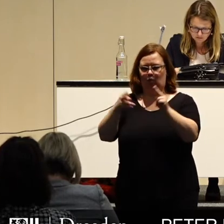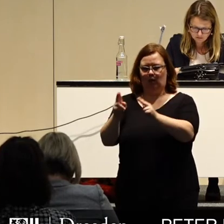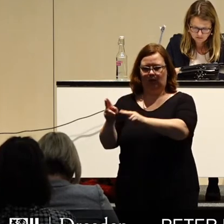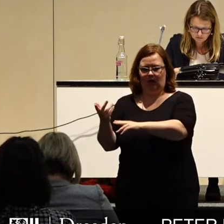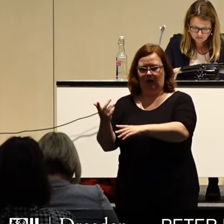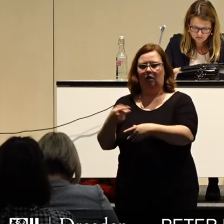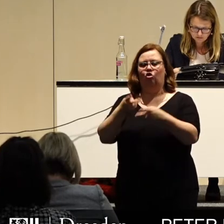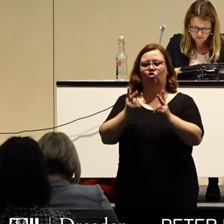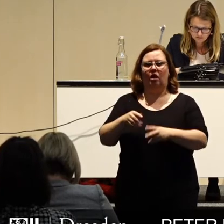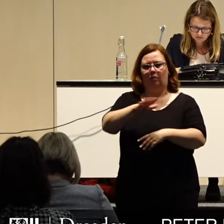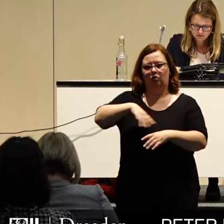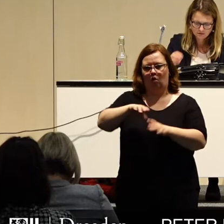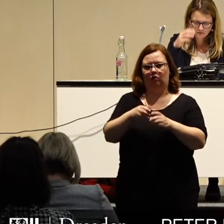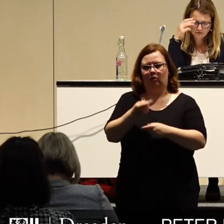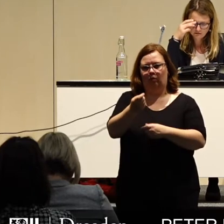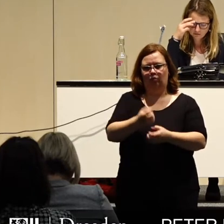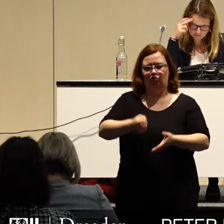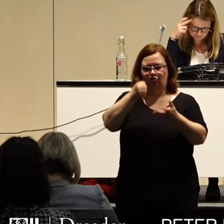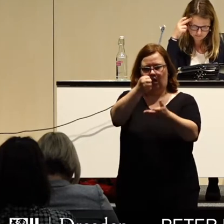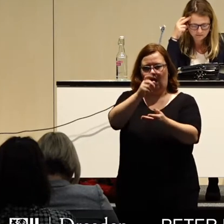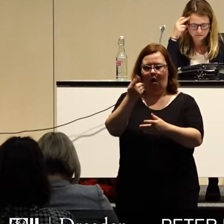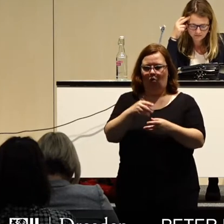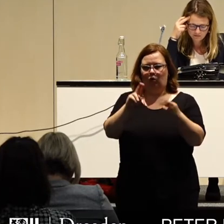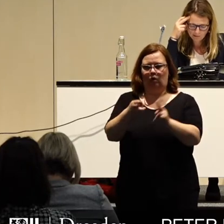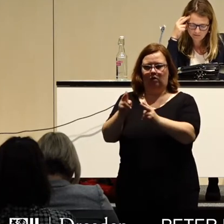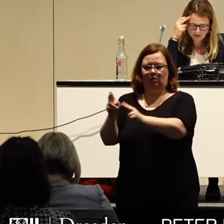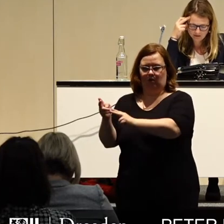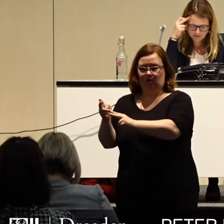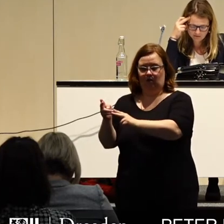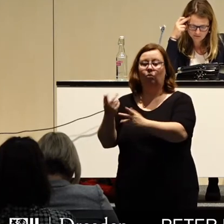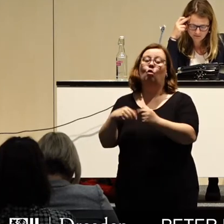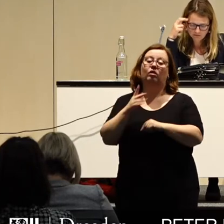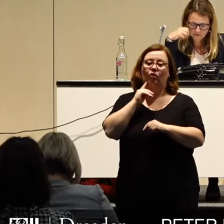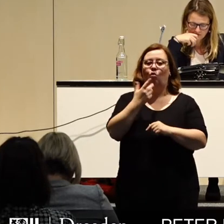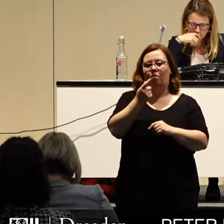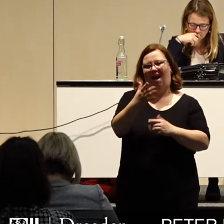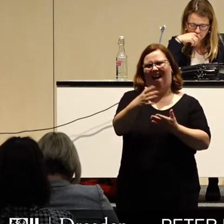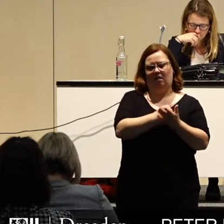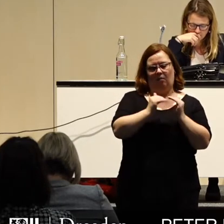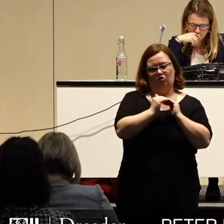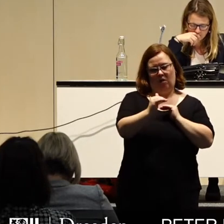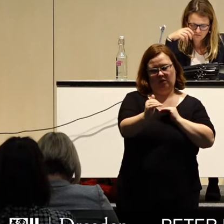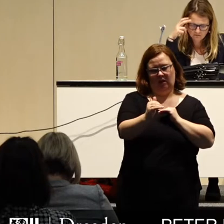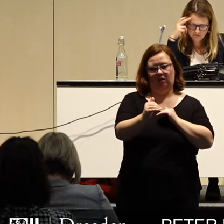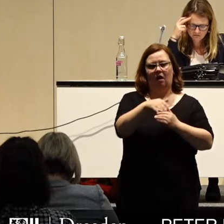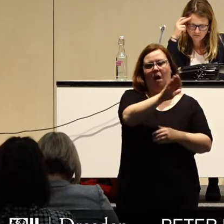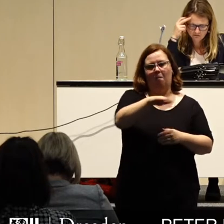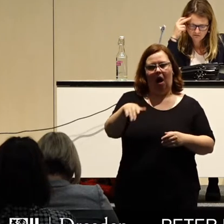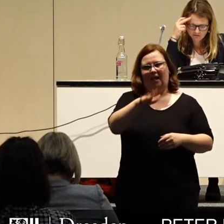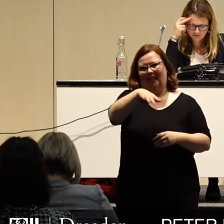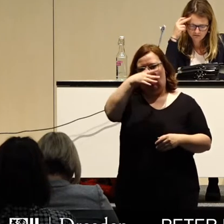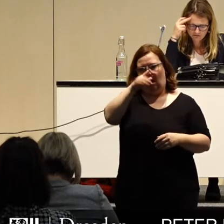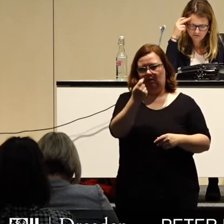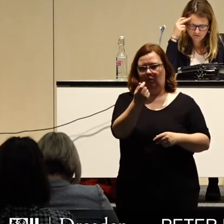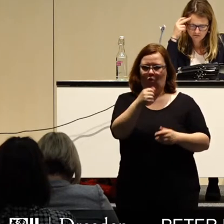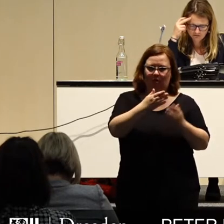Stadtbezirksbudgets und noch einige weitere. Zur Stabilisierung der Einnahmen wurde vorgeschlagen, die Park- und Kita-Gebühren anzuheben.